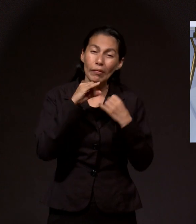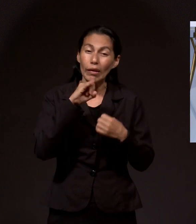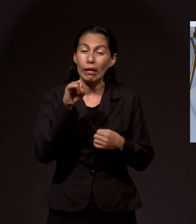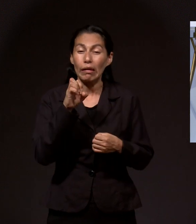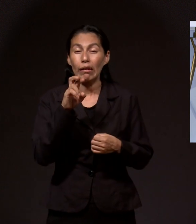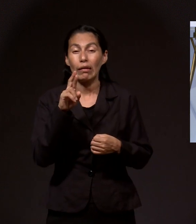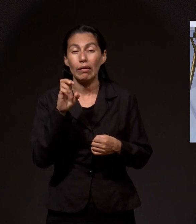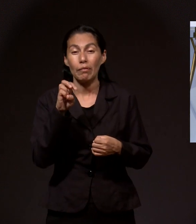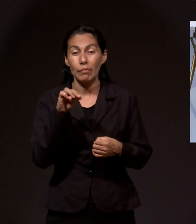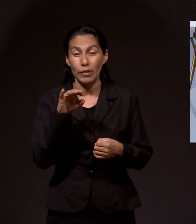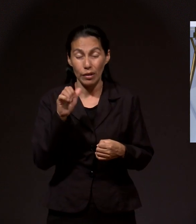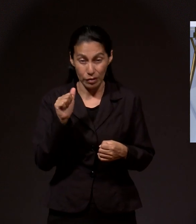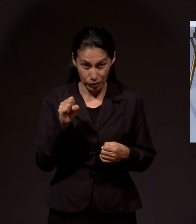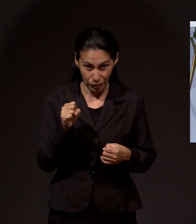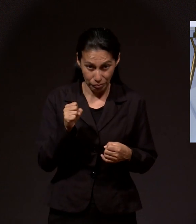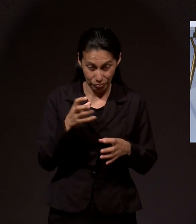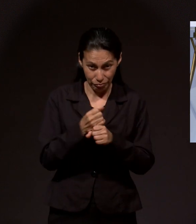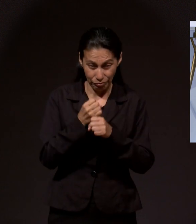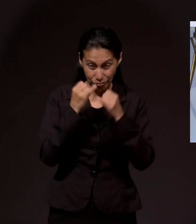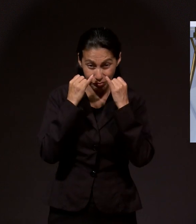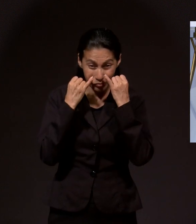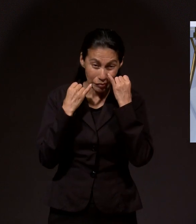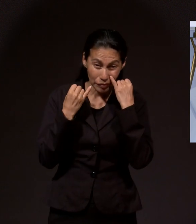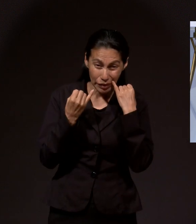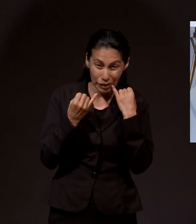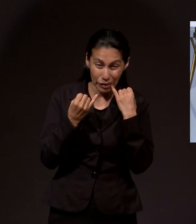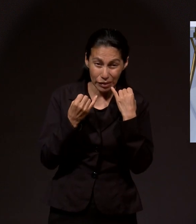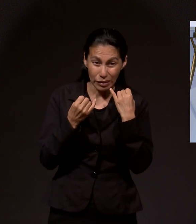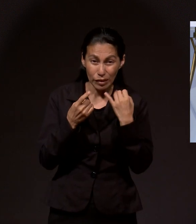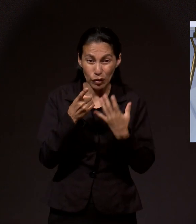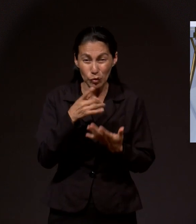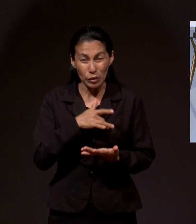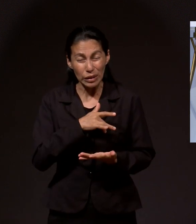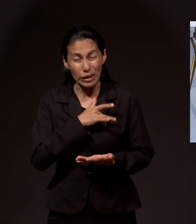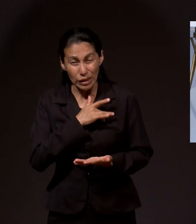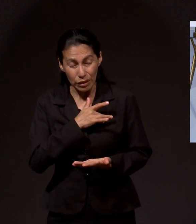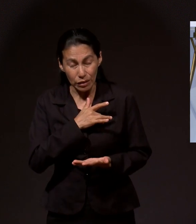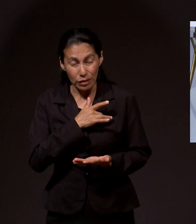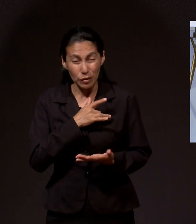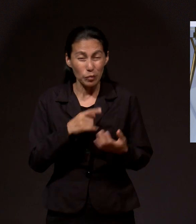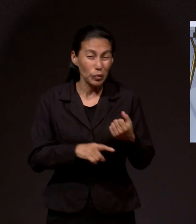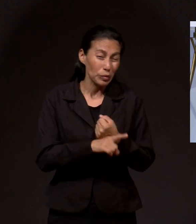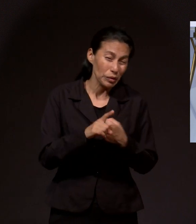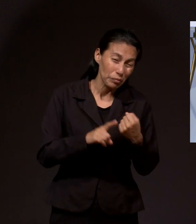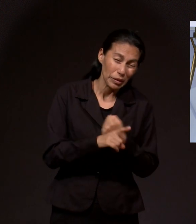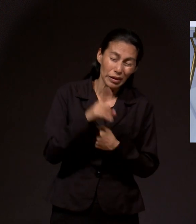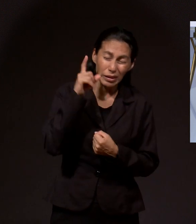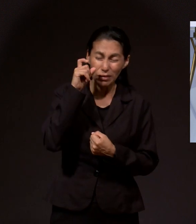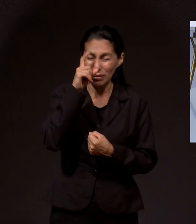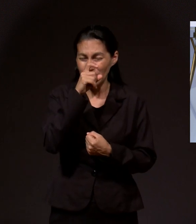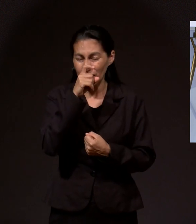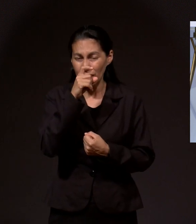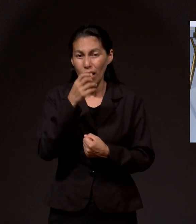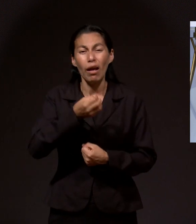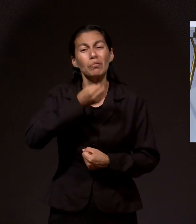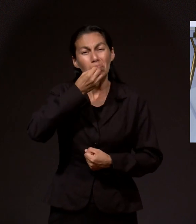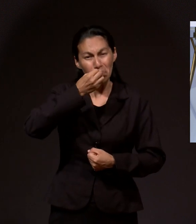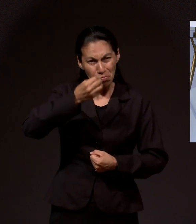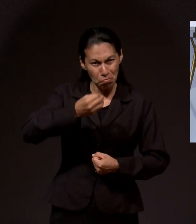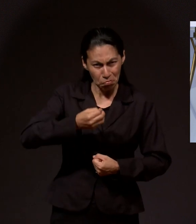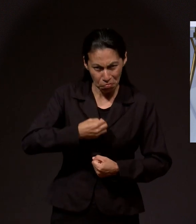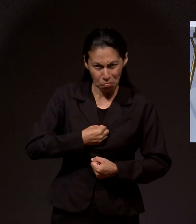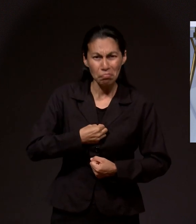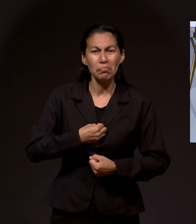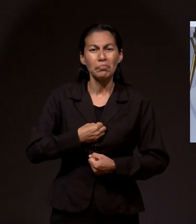cualquiera que sea la situación por la cual estemos pasando, la oración